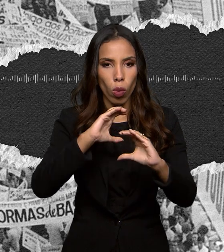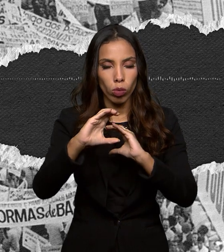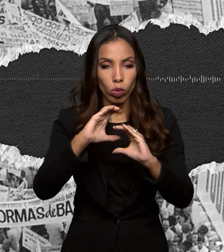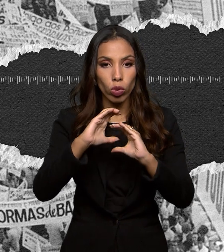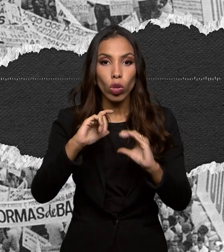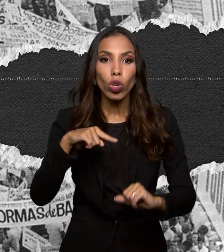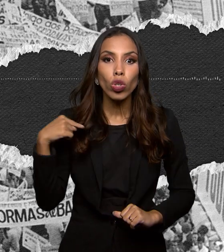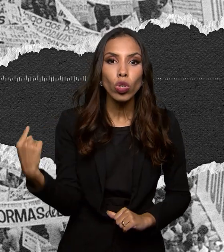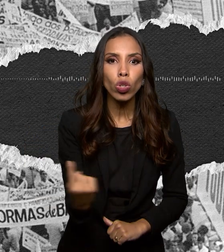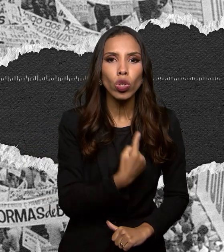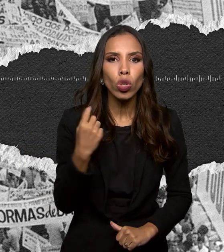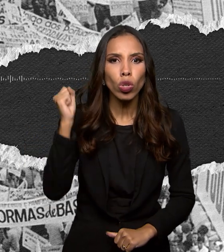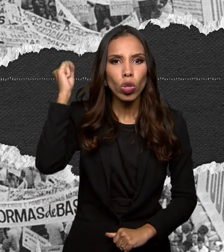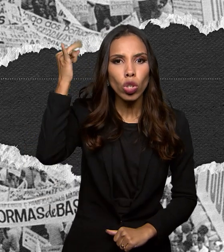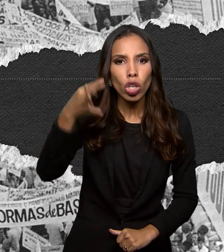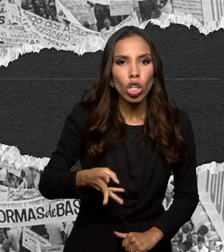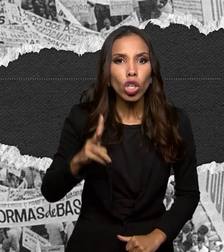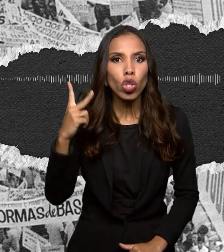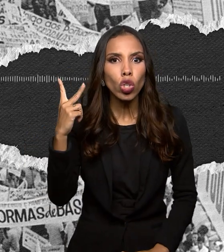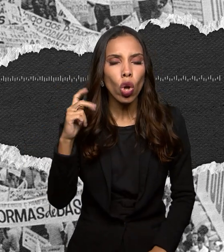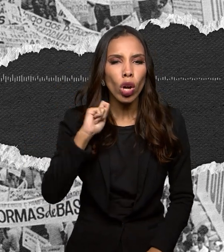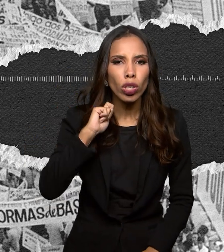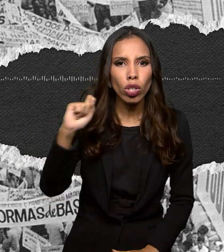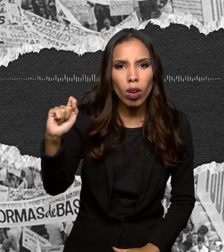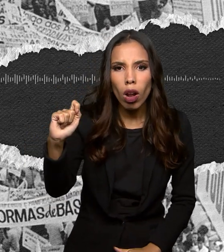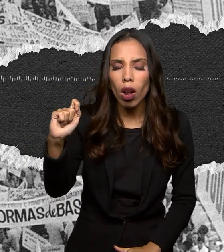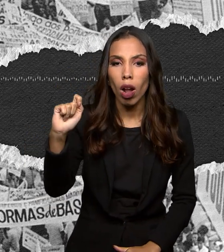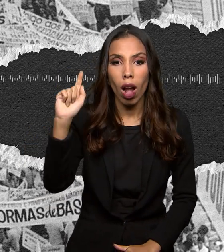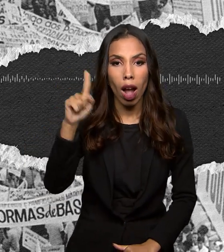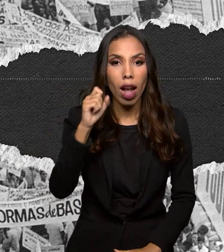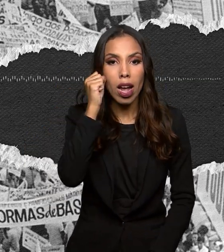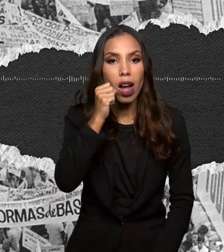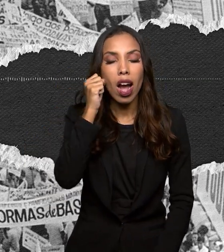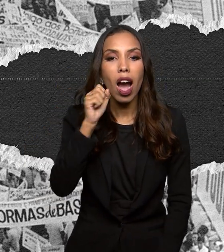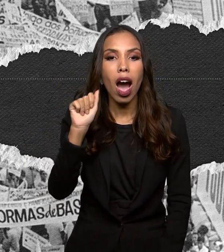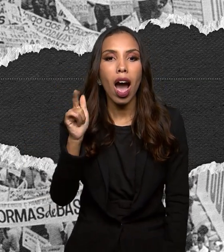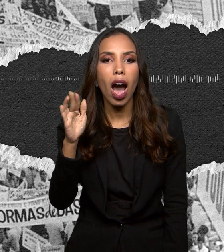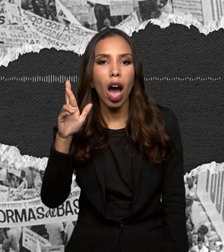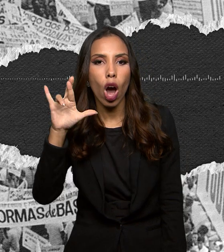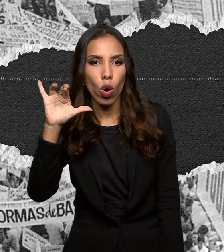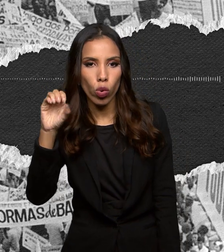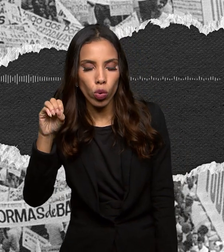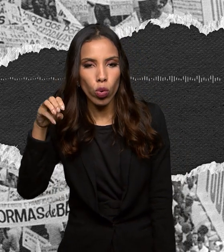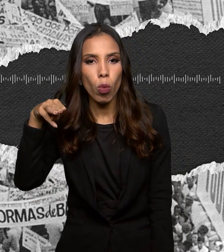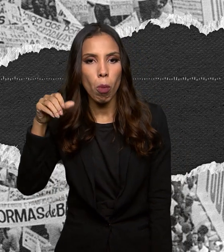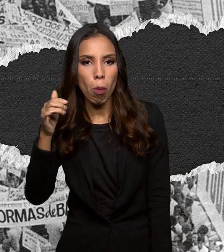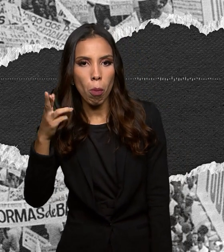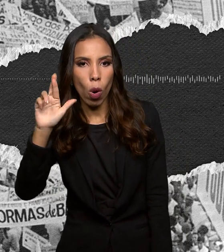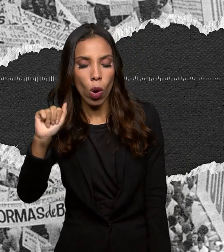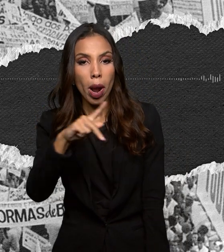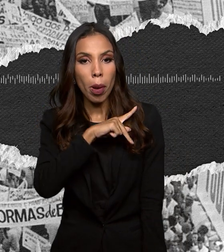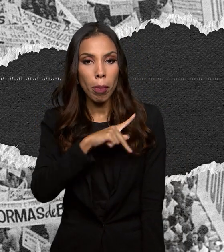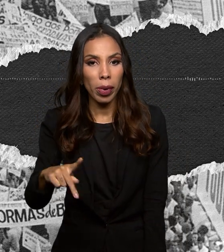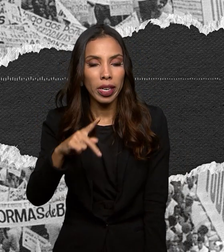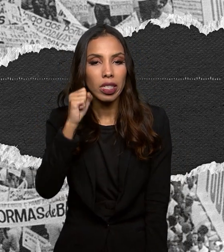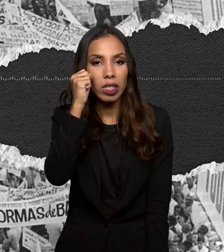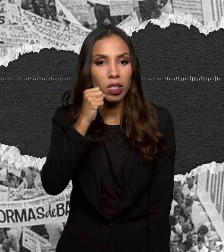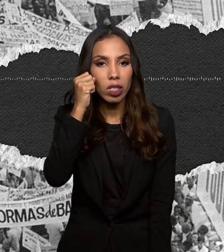madrugada do dia 2 de abril. Esse aí é o senador Auro de Moura Andrade, presidente do Senado, opositor do presidente da